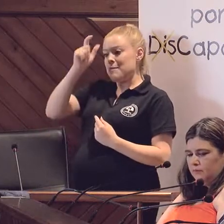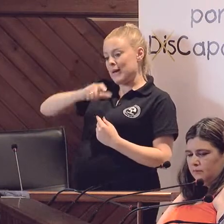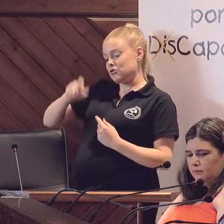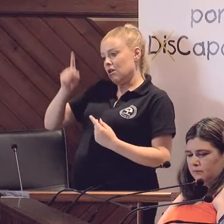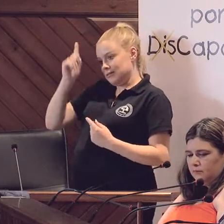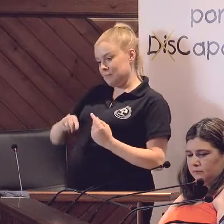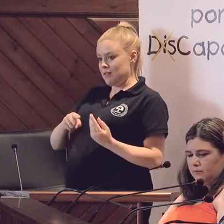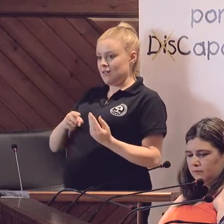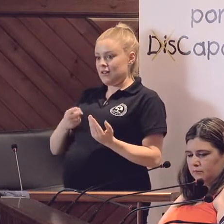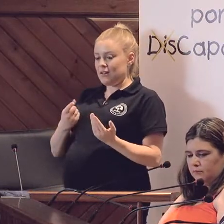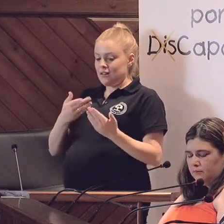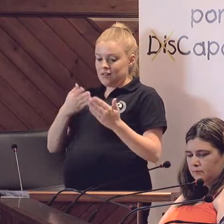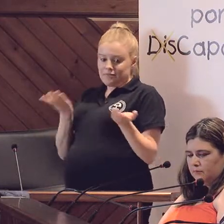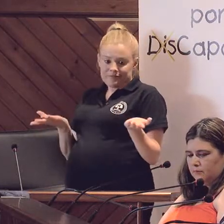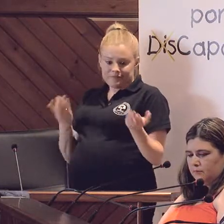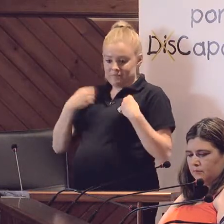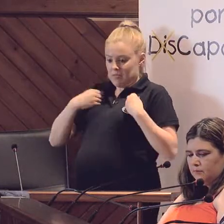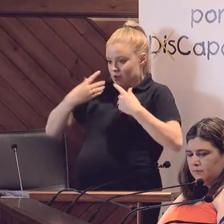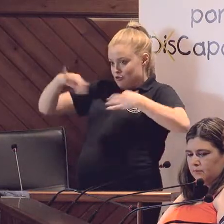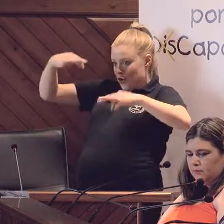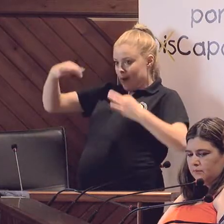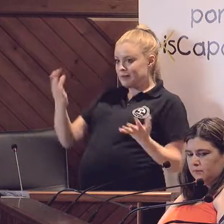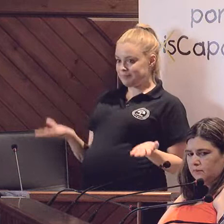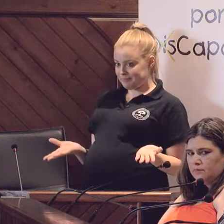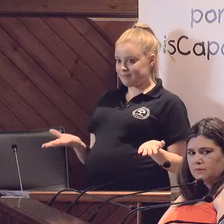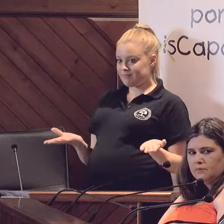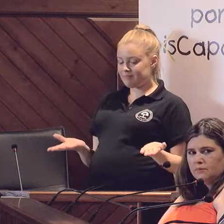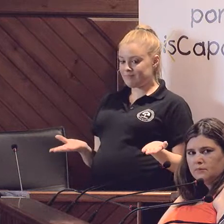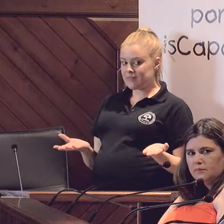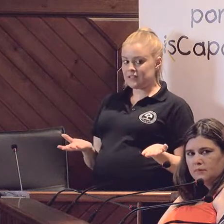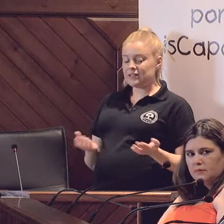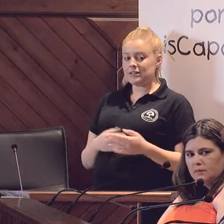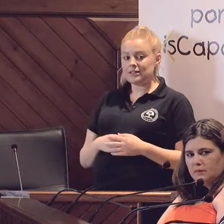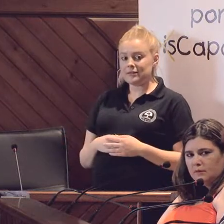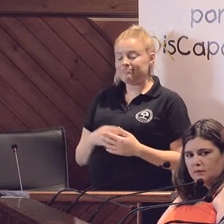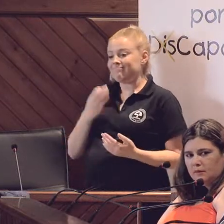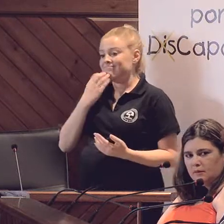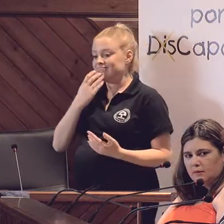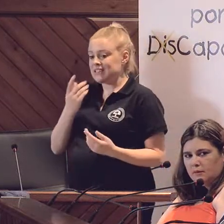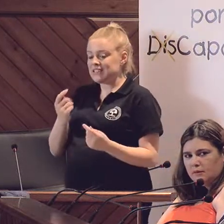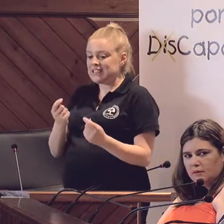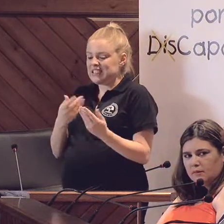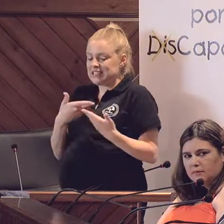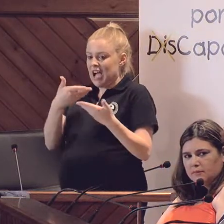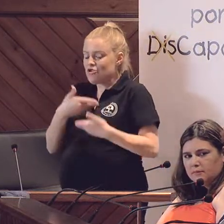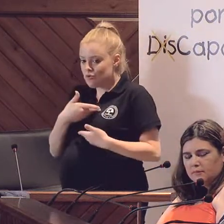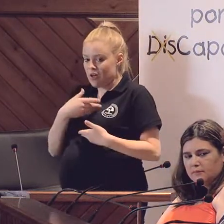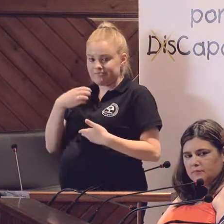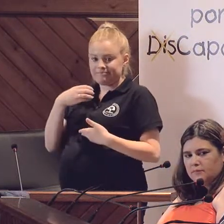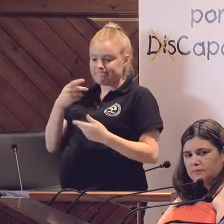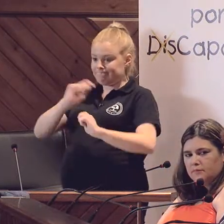personas y también podemos hacer vida normal. ¿Qué pasa? Que si no nos dan esa ayuda, pues